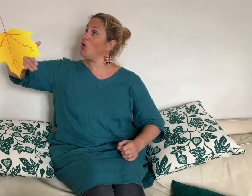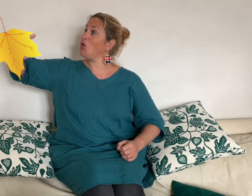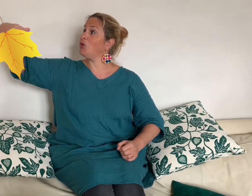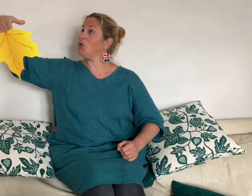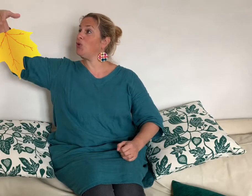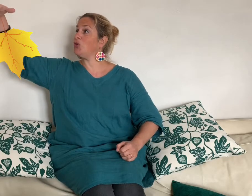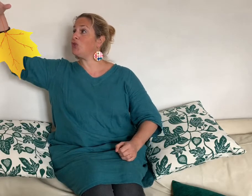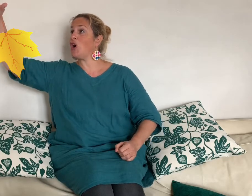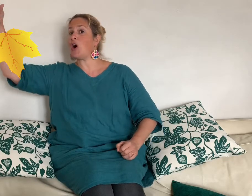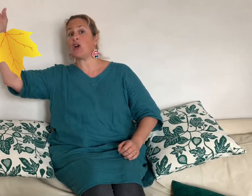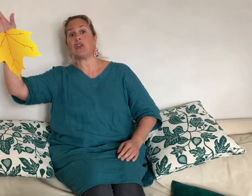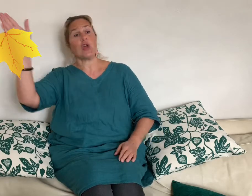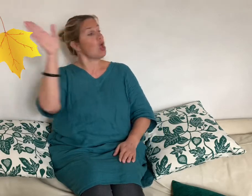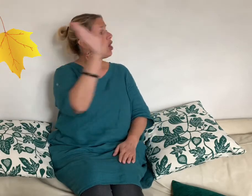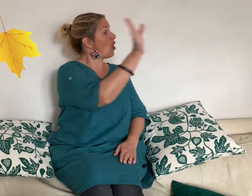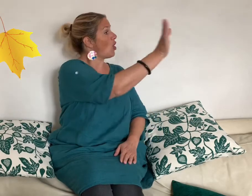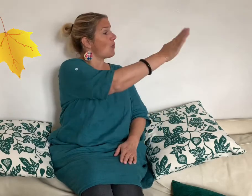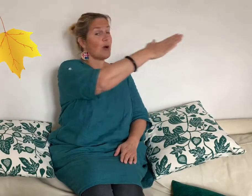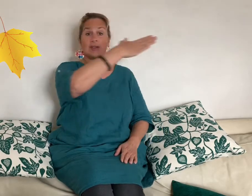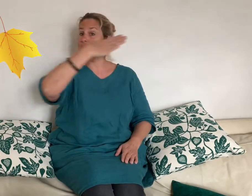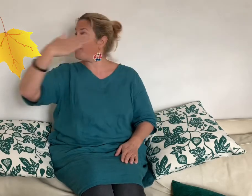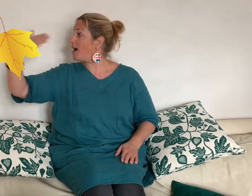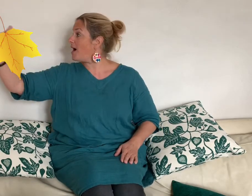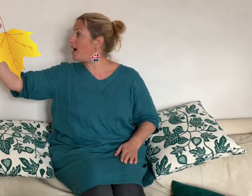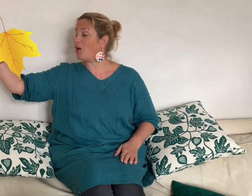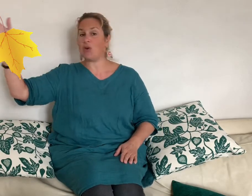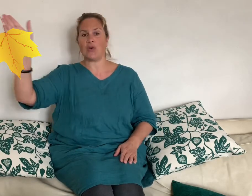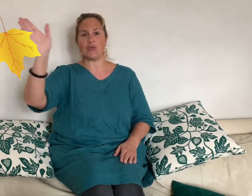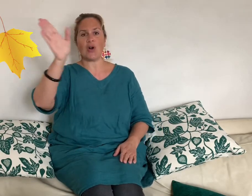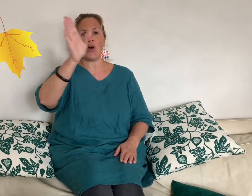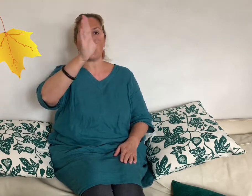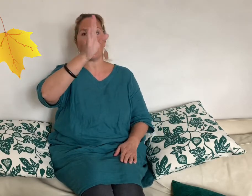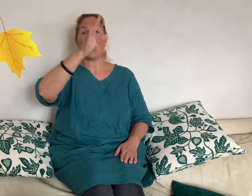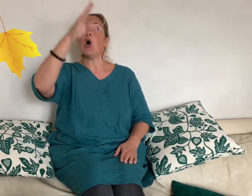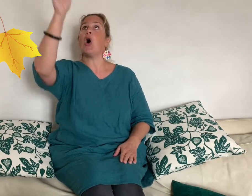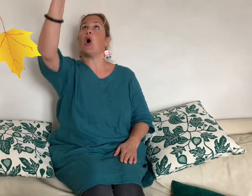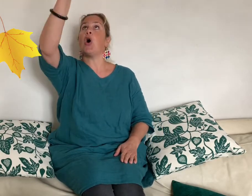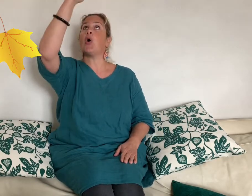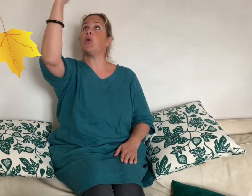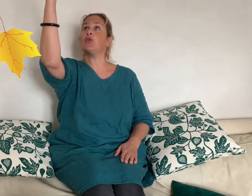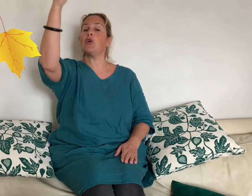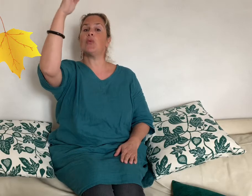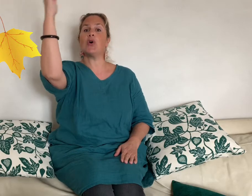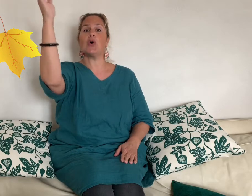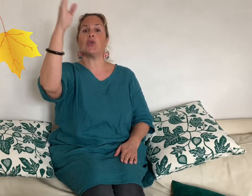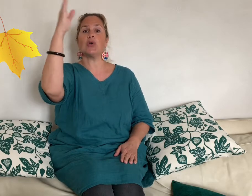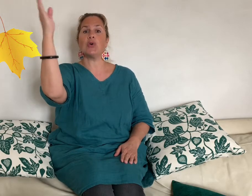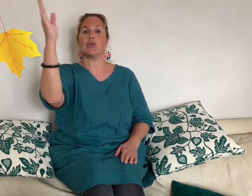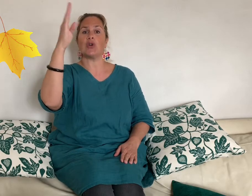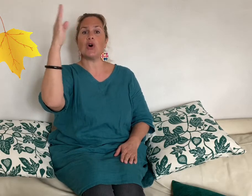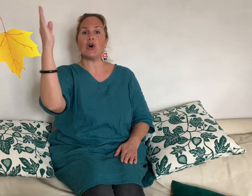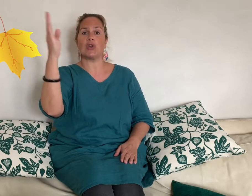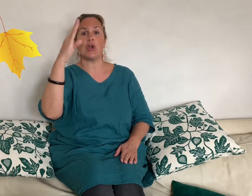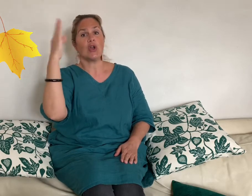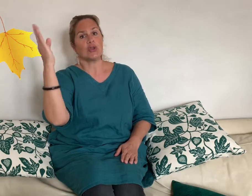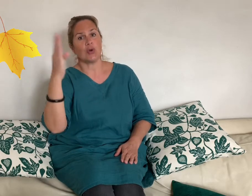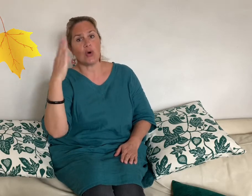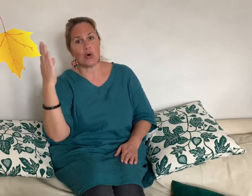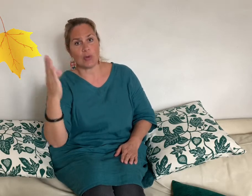d'automne Emportée par le vent En rond de monotone Tombe